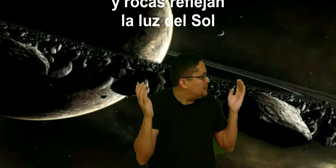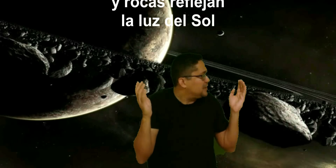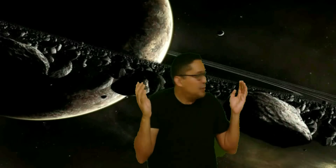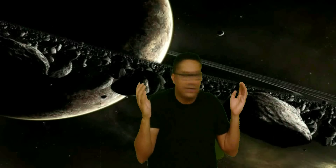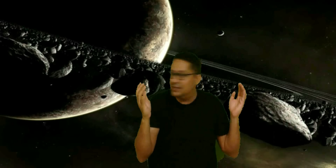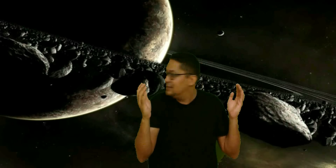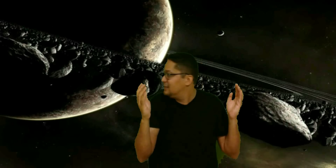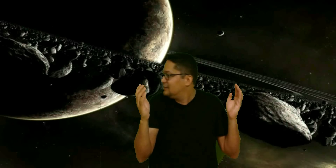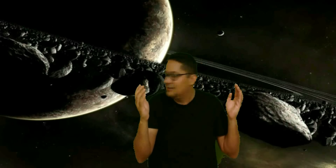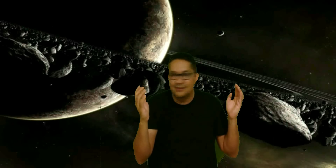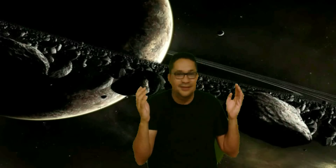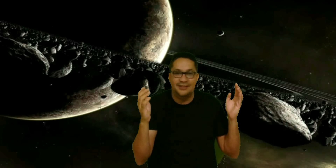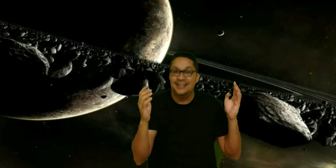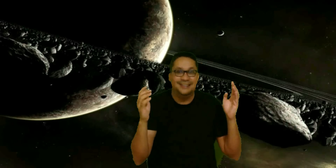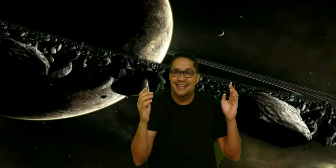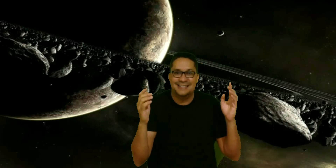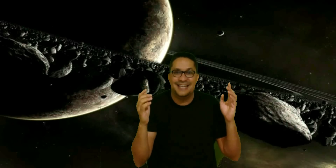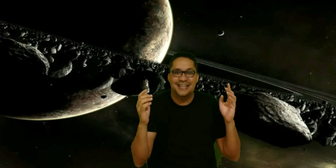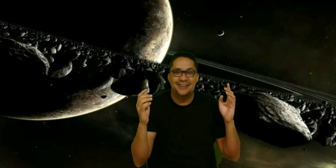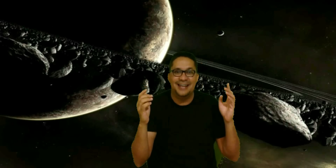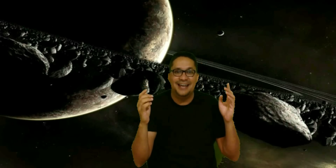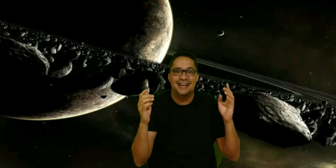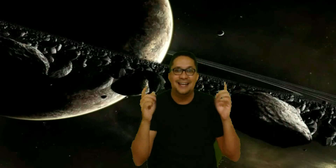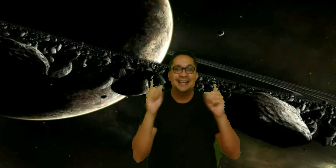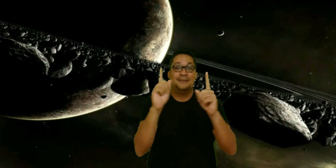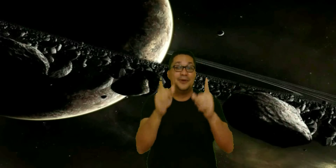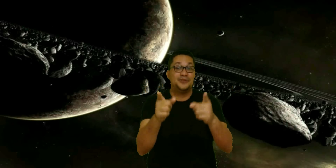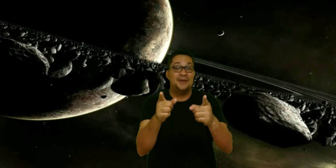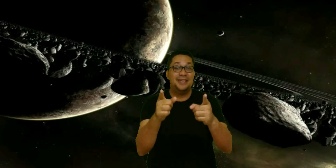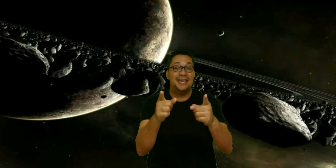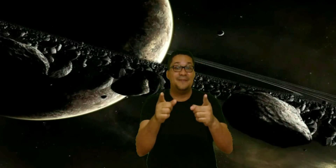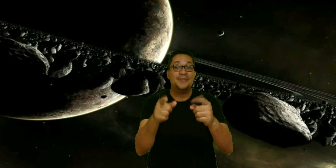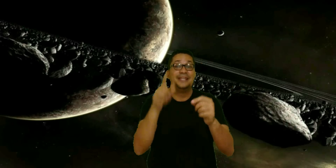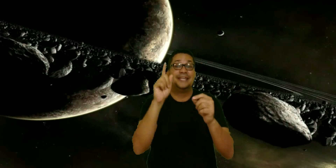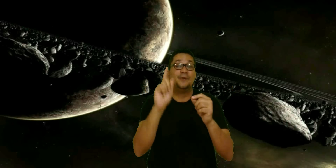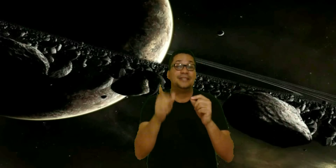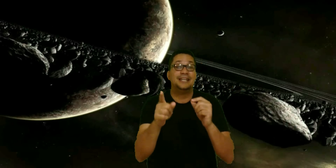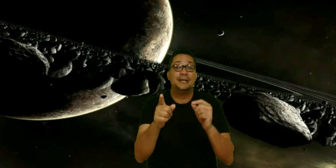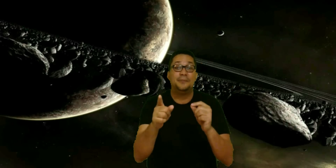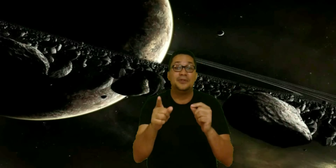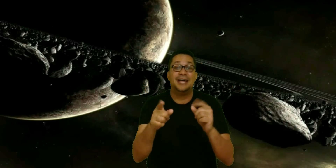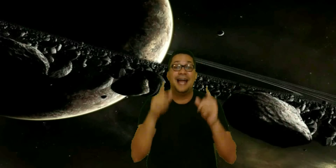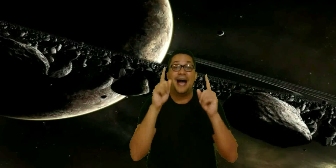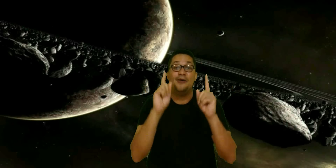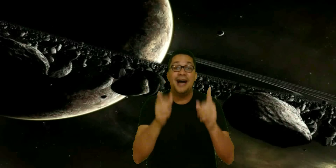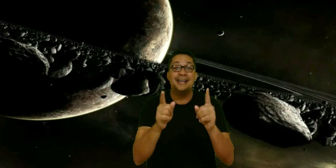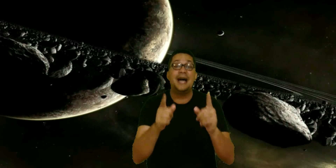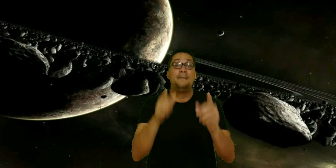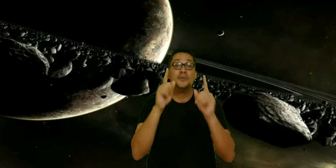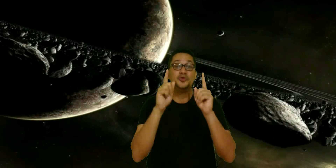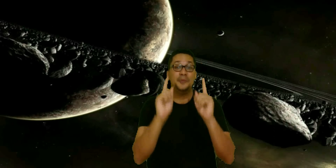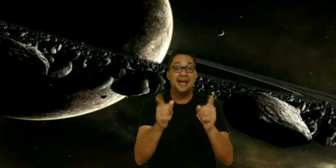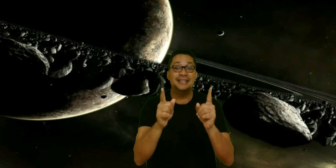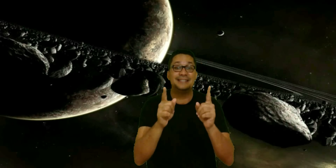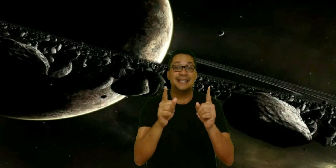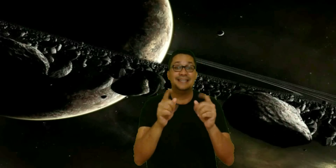viendo aquí. Interesante, ¿verdad? Pero ¿sabes qué? Te voy a teletransportar a un área mucho más interesante.